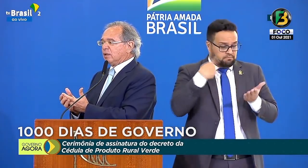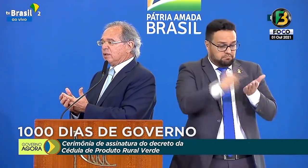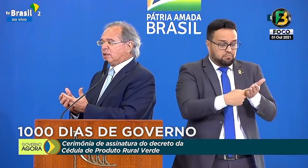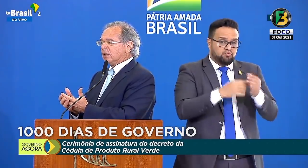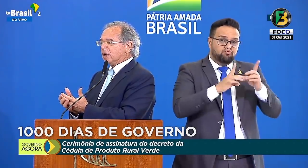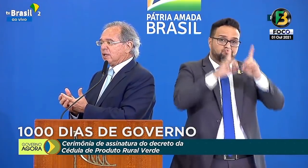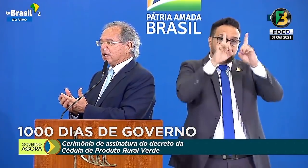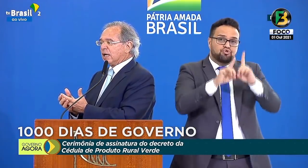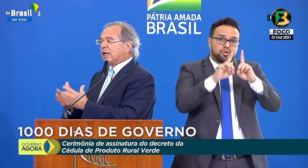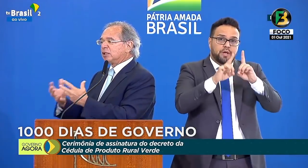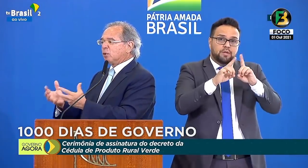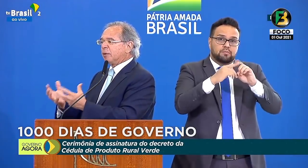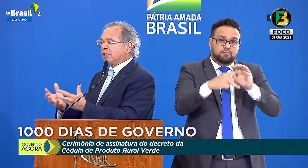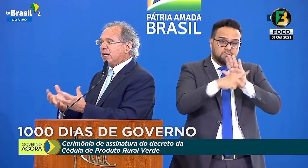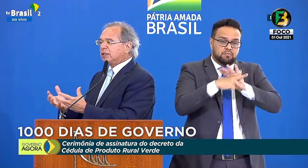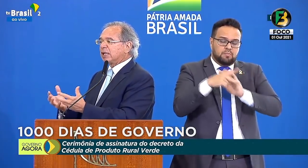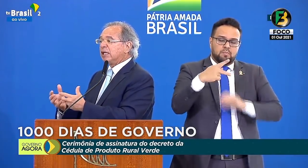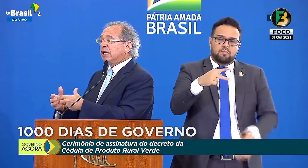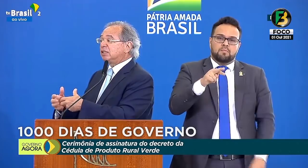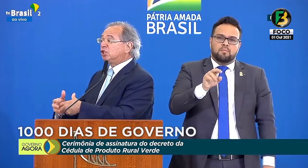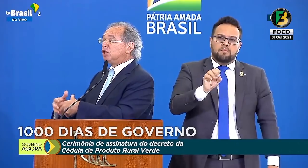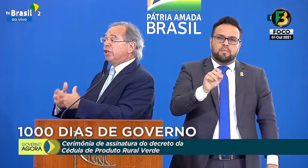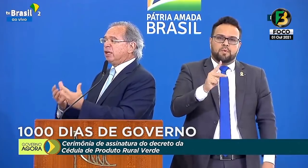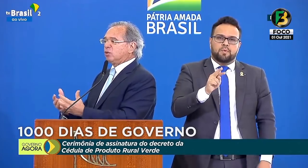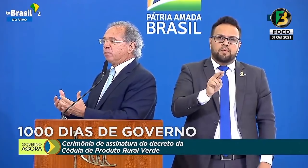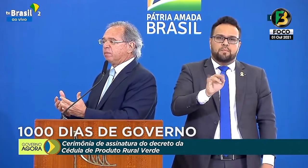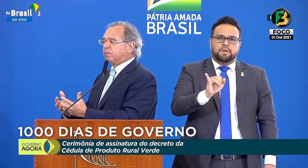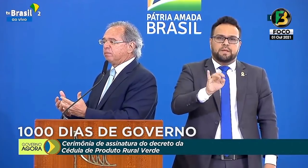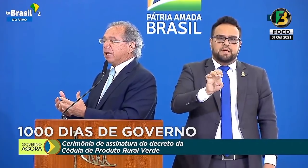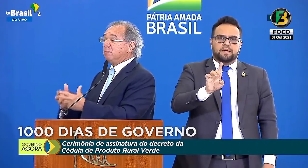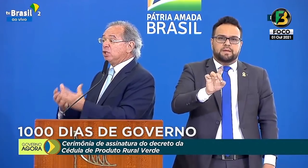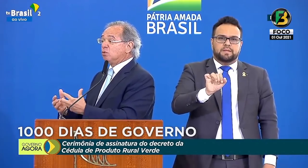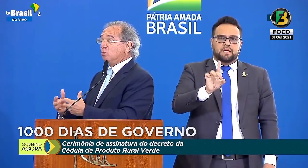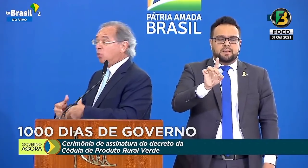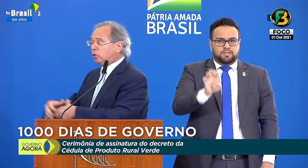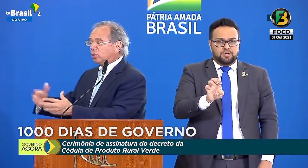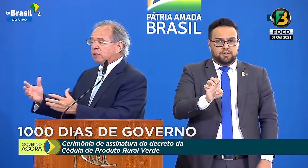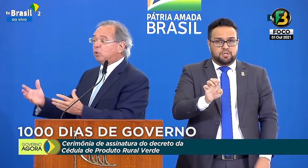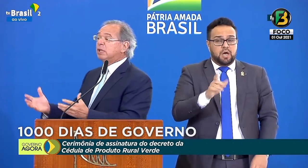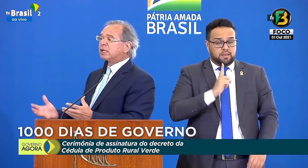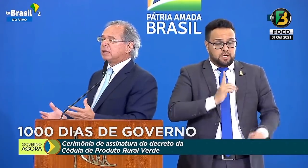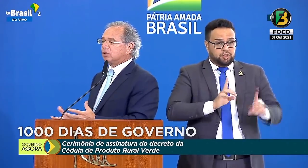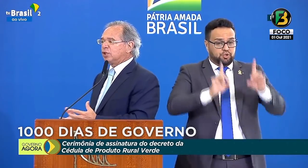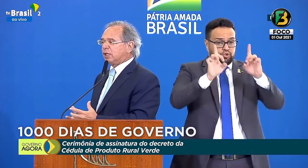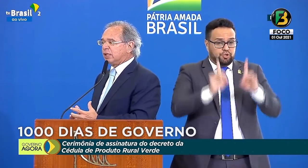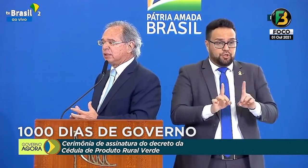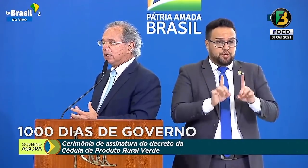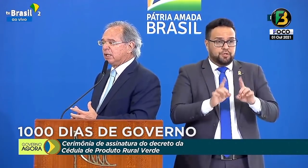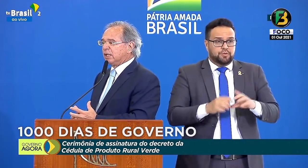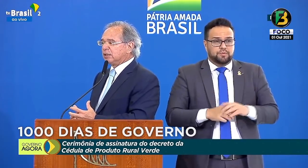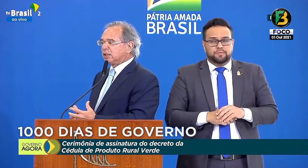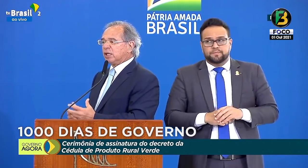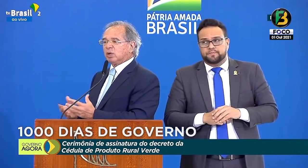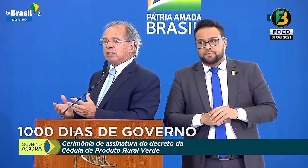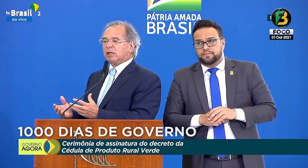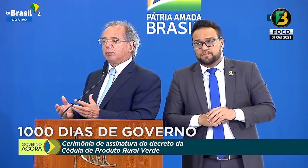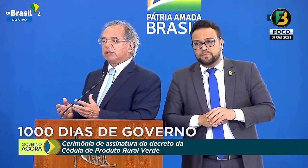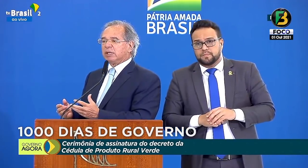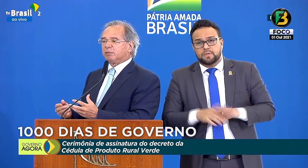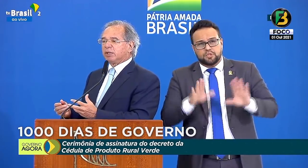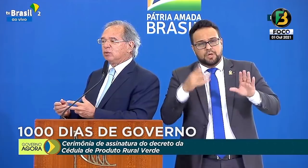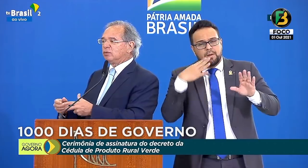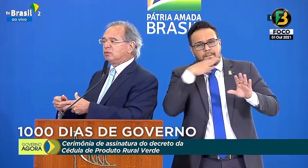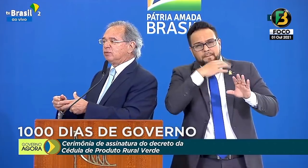aquelas propriedades, esse direito permite muita criação de riqueza. Vocês já